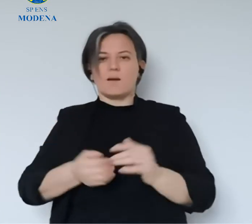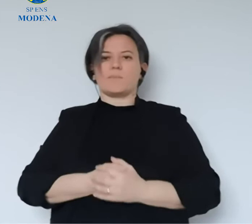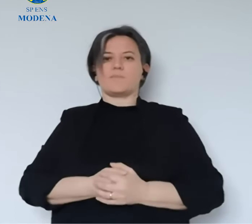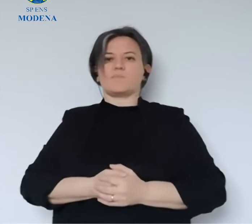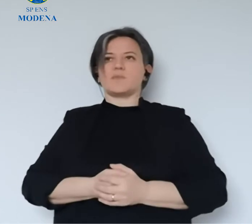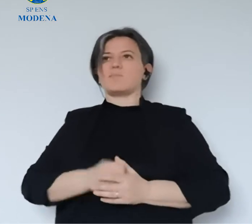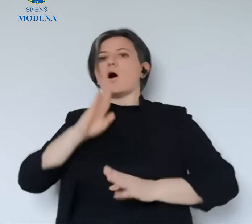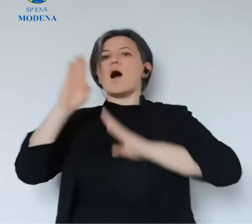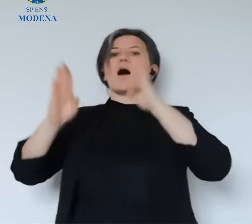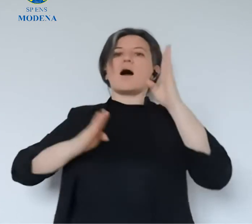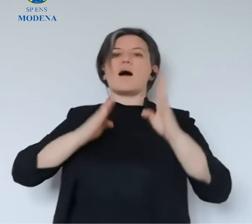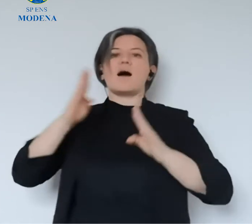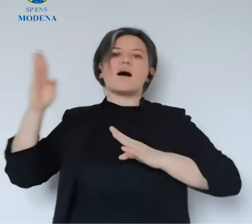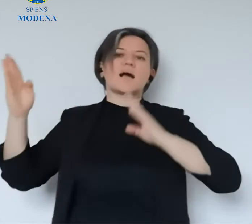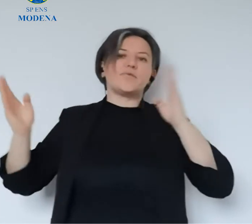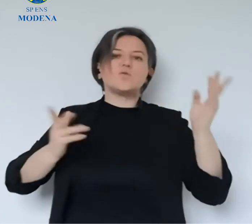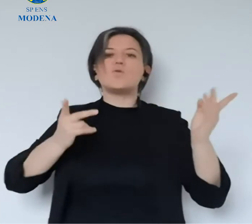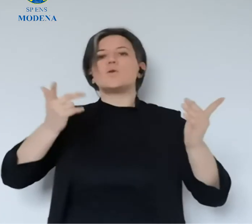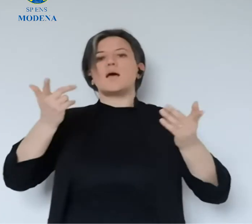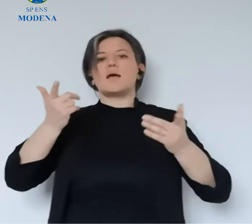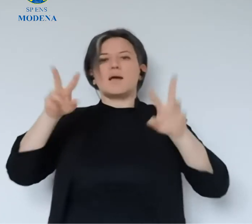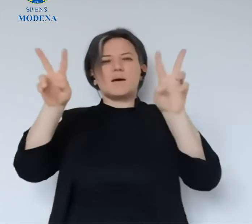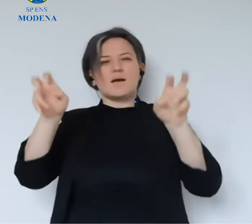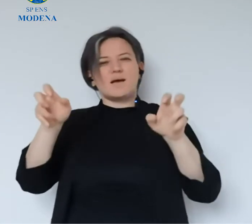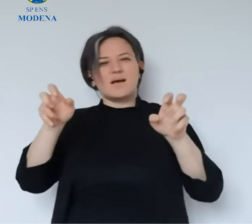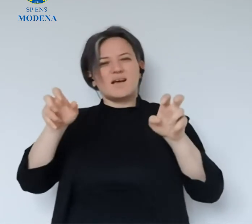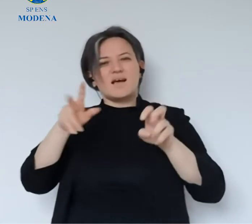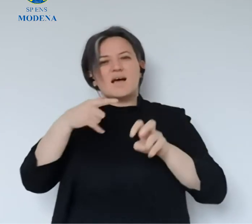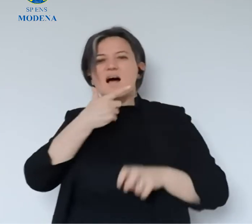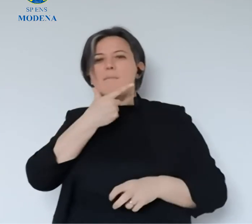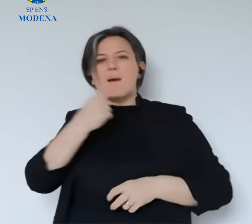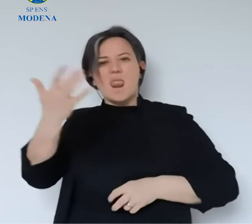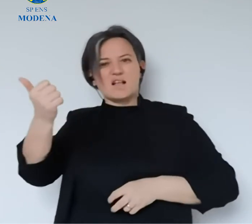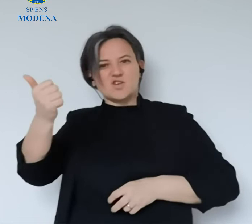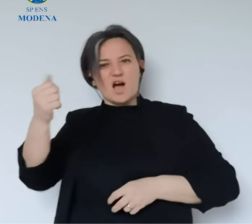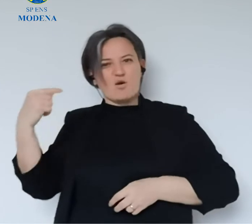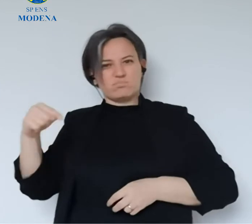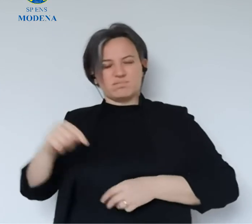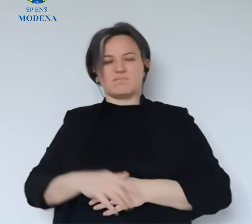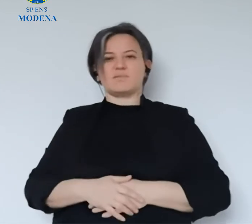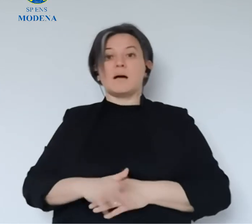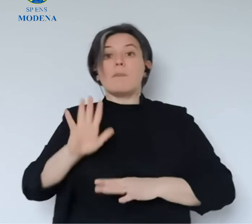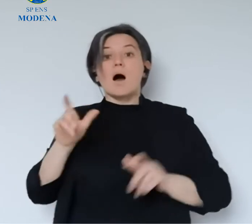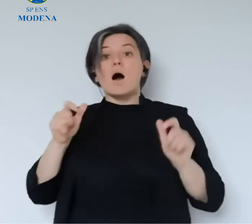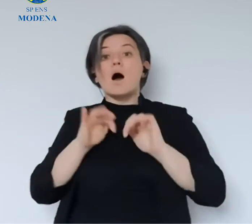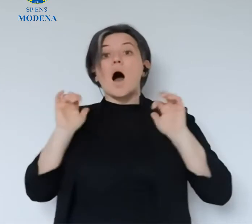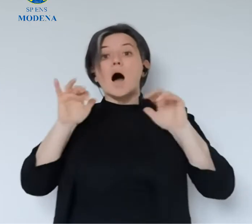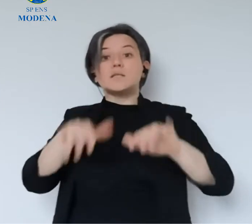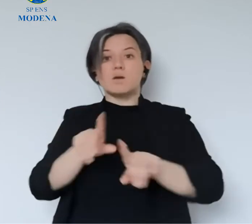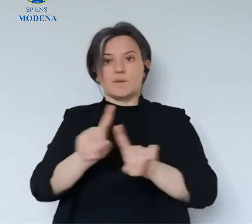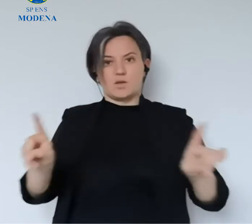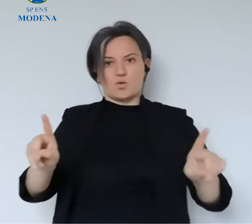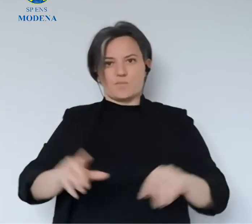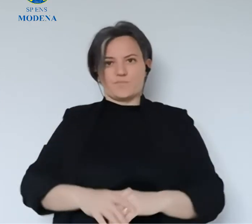ognuno la festeggerà come vuole, se c'è questa iniziativa del pensare anche di cantare, bella ciao, bene, tutto quello che